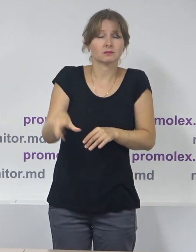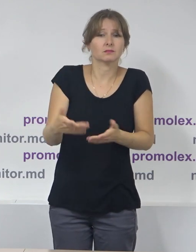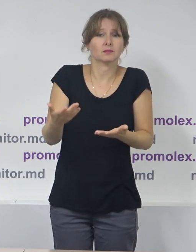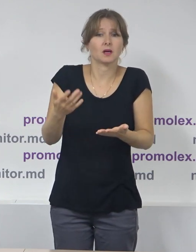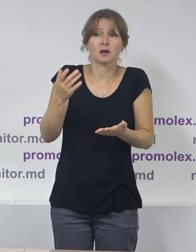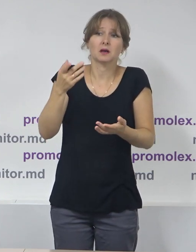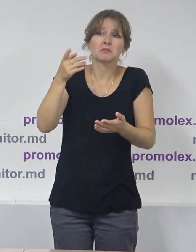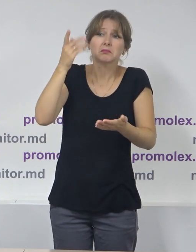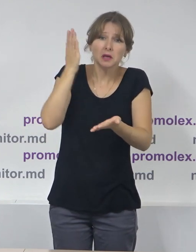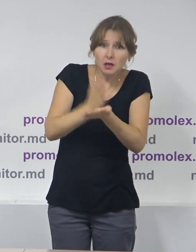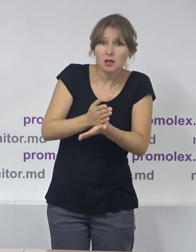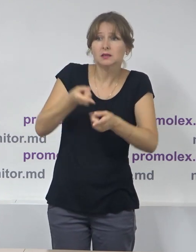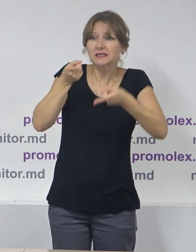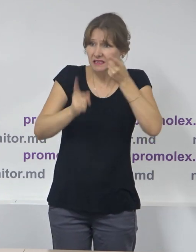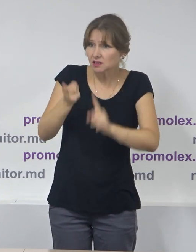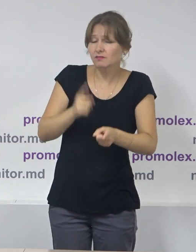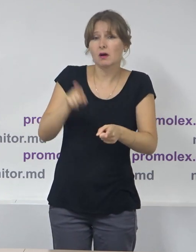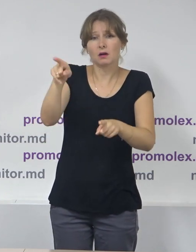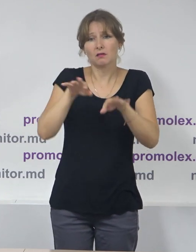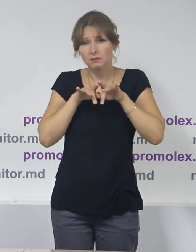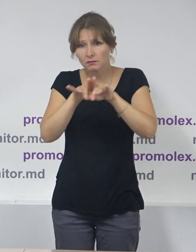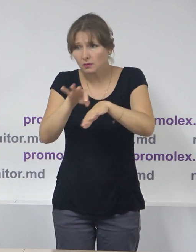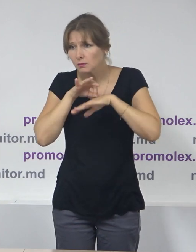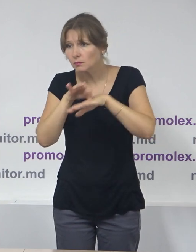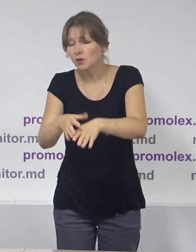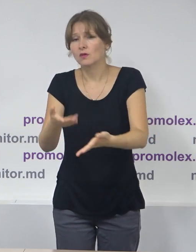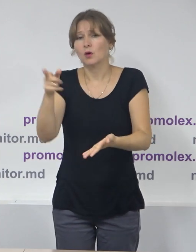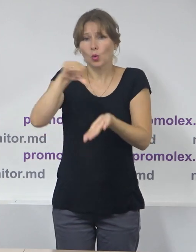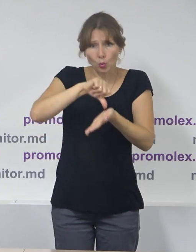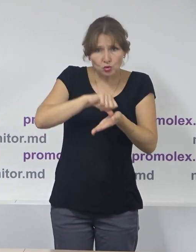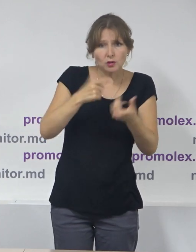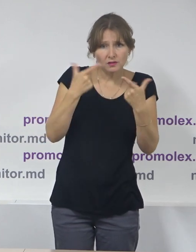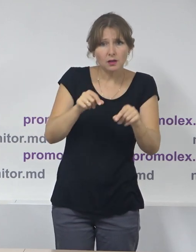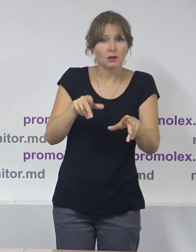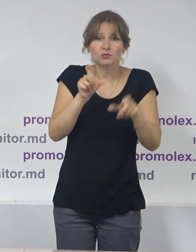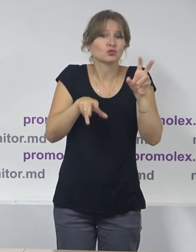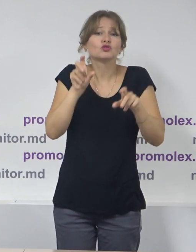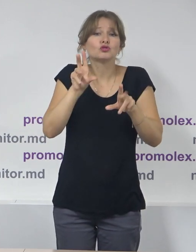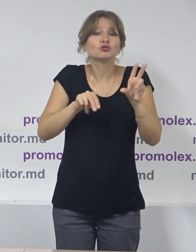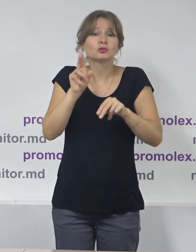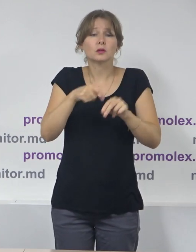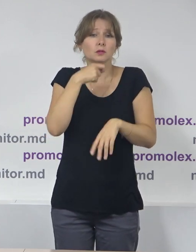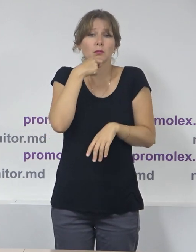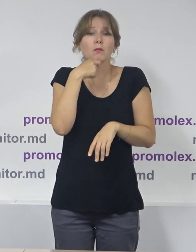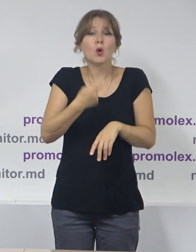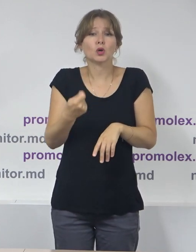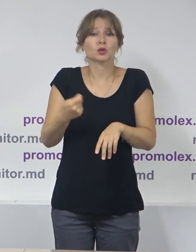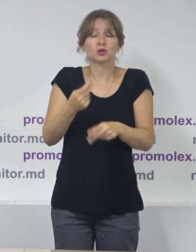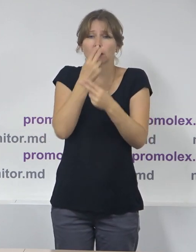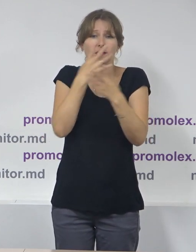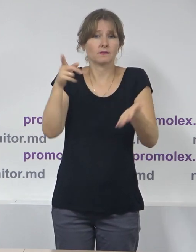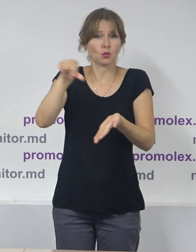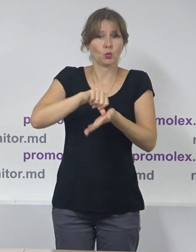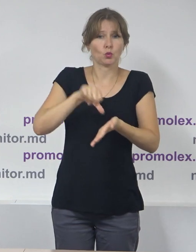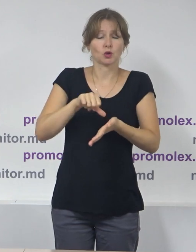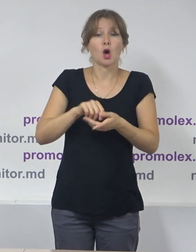vivace, au activitate în sensul ăsta pentru a îmbunătăți